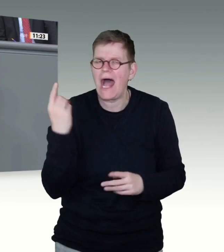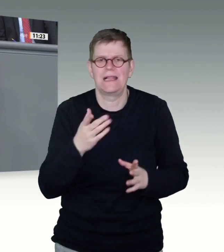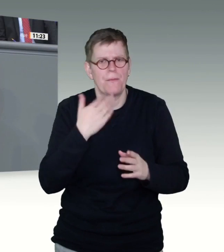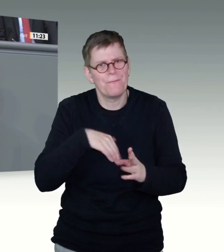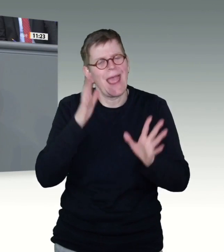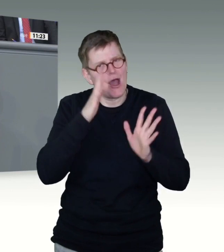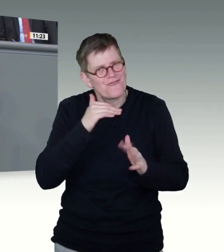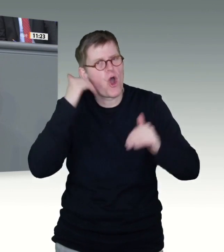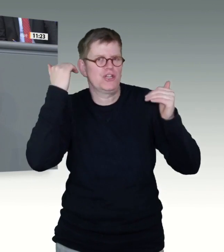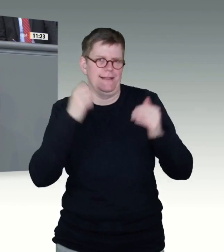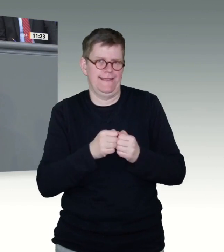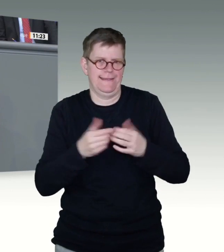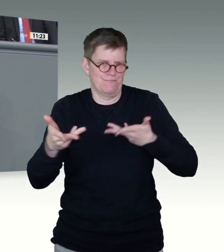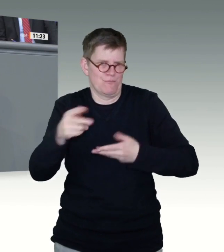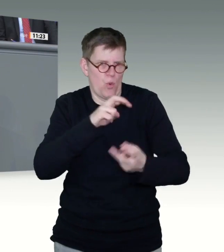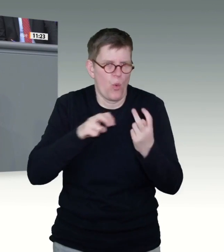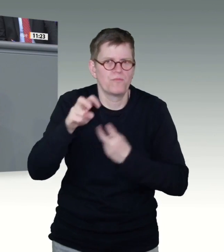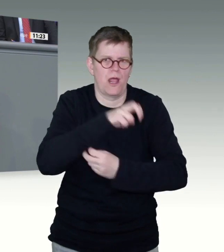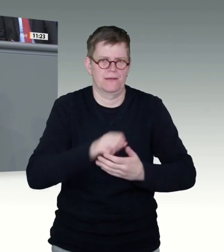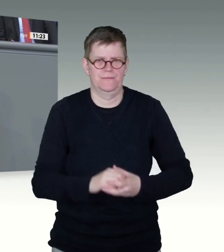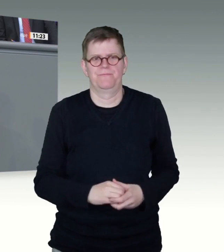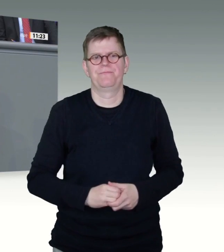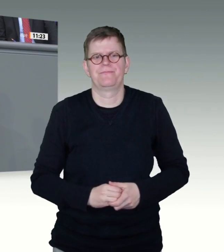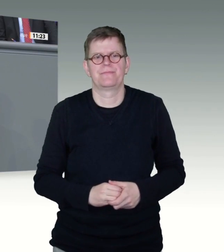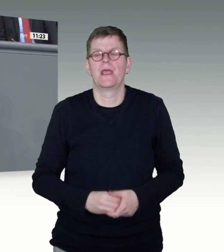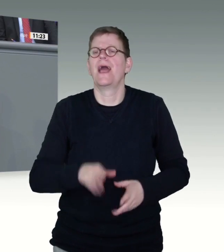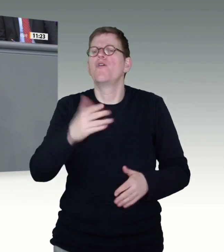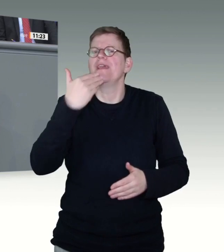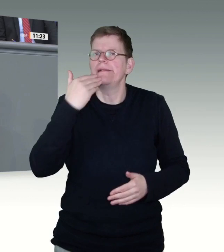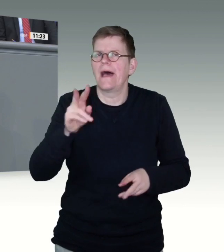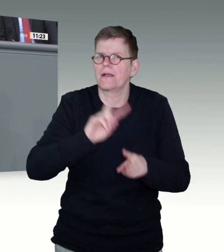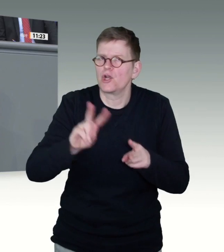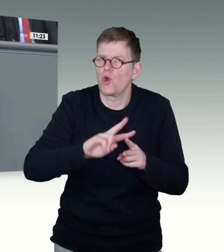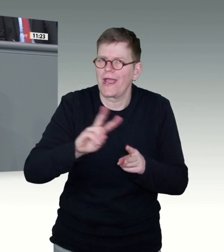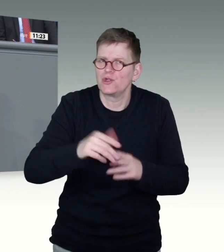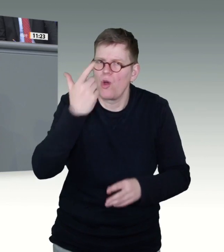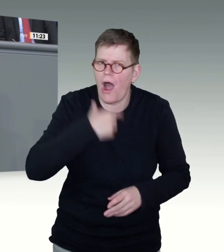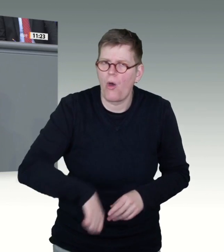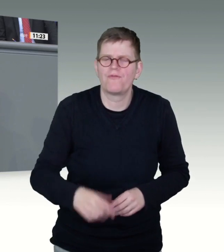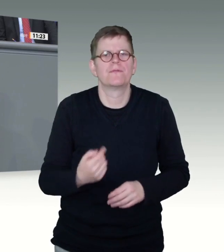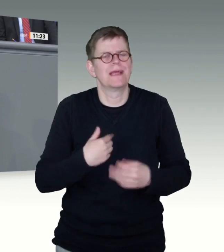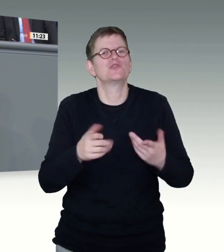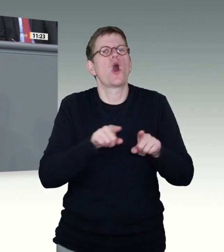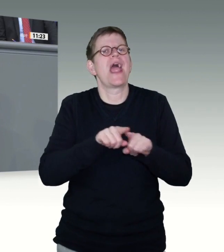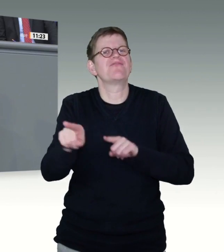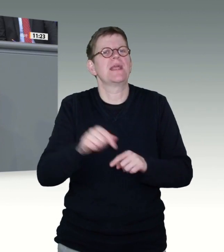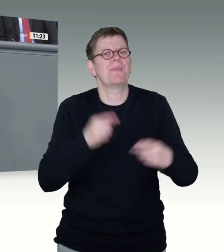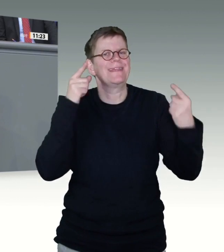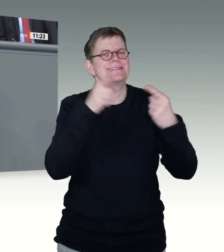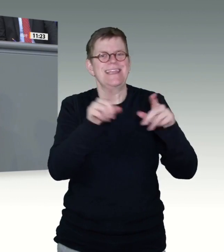Ja, ich bedanke mich für die Korrektur. Ich freue mich, dass Sie auch die gleichen Ziele verfolgen wie die FDP, dass wir die Impfkampagne endlich